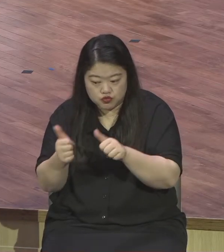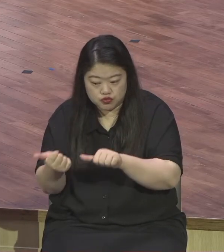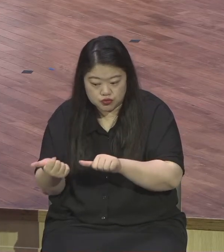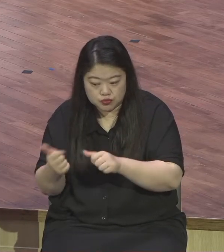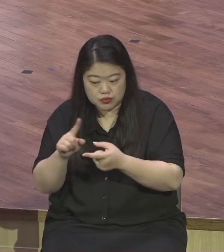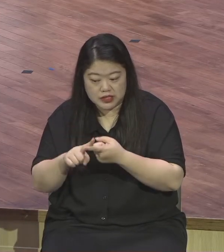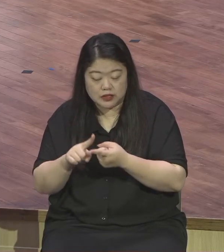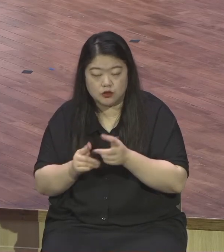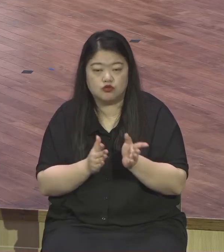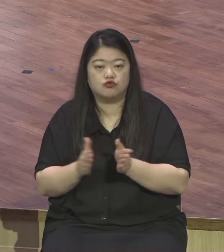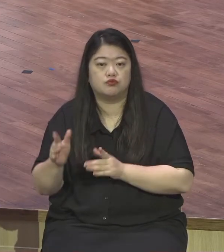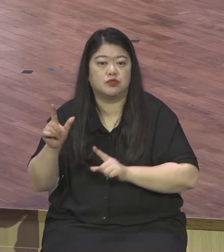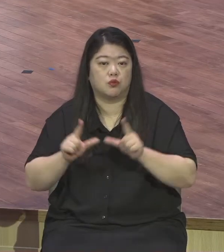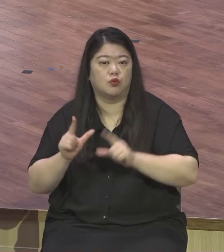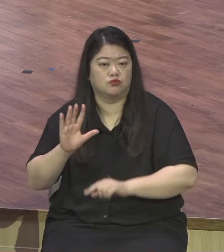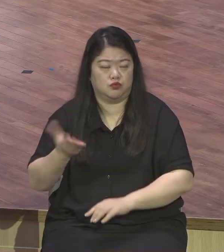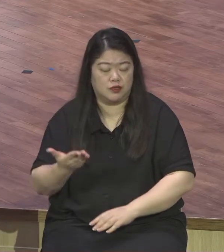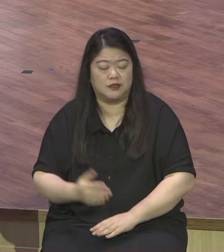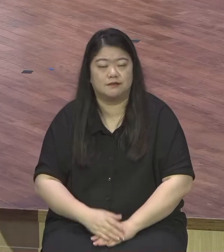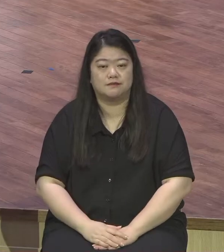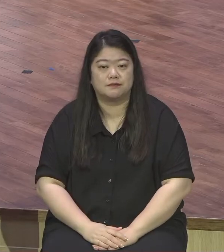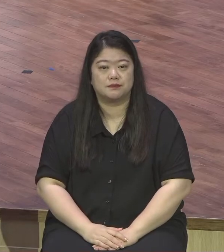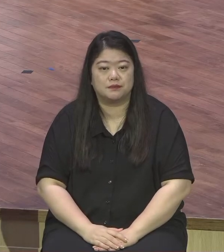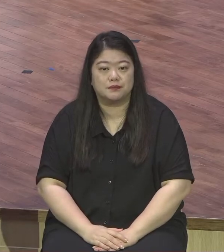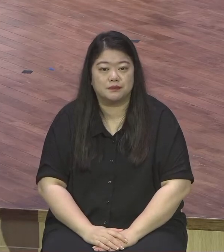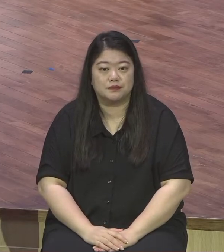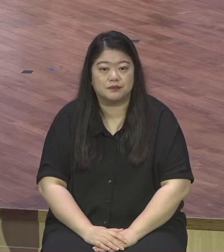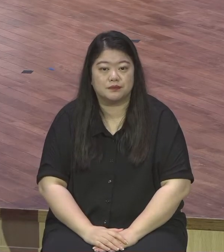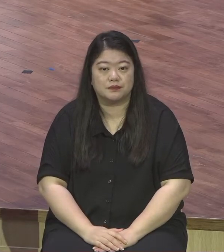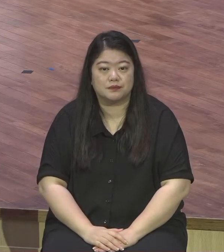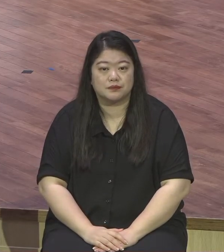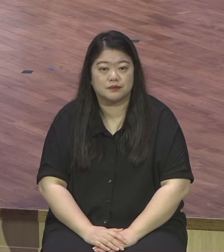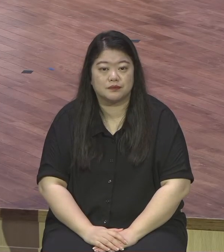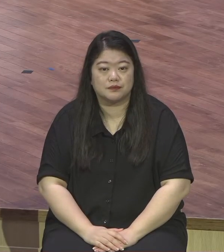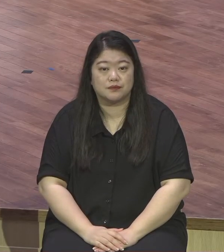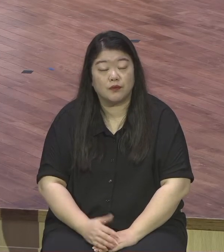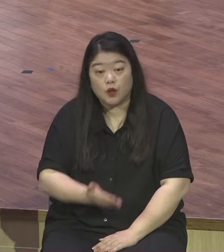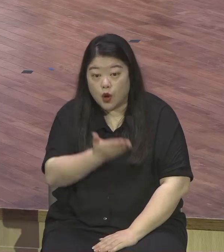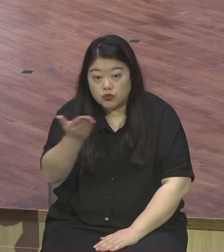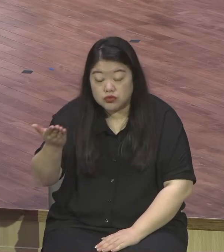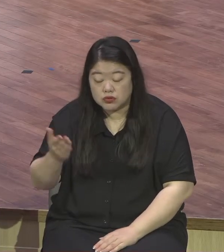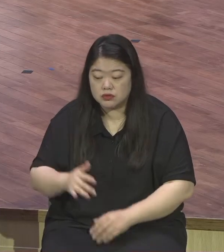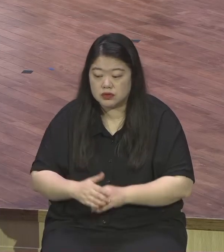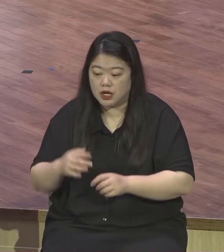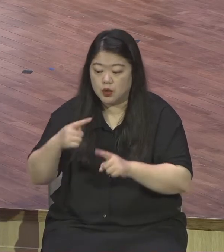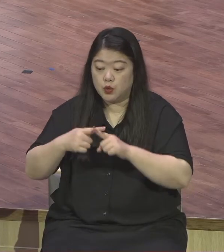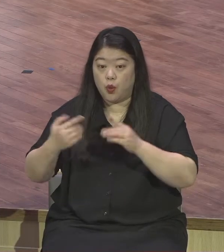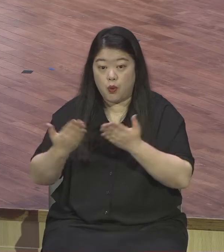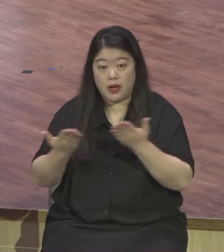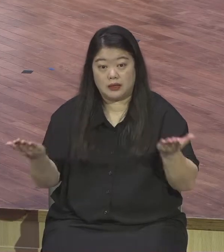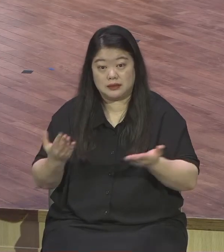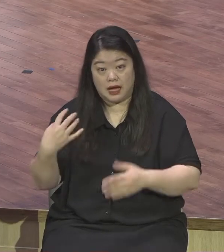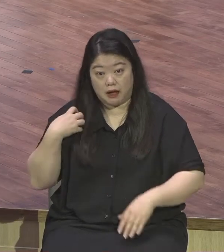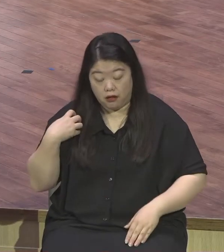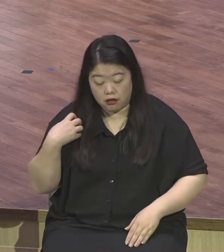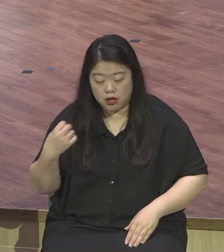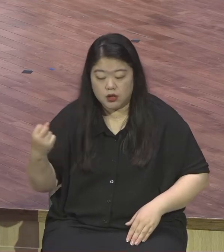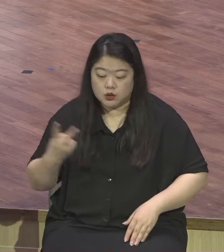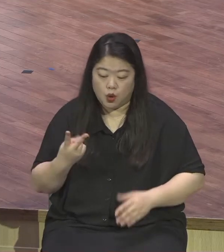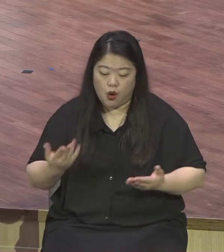우리가 하나님 앞에 헌신하는 것은 내가 하고 싶다고 하는 것이 아니라 하나님께서 기회를 주셔야